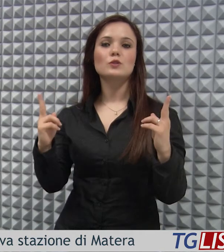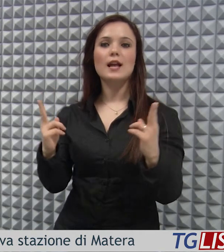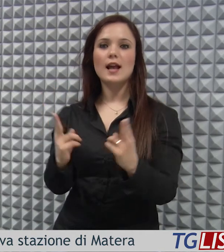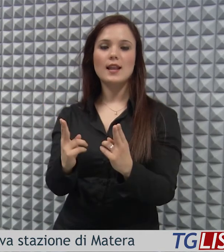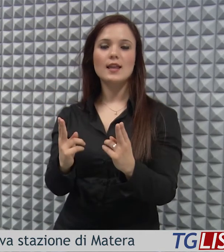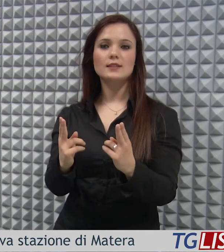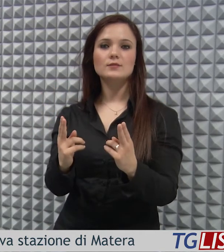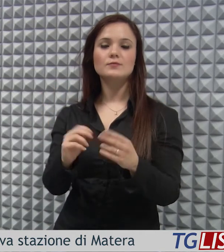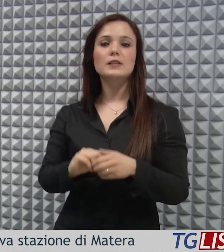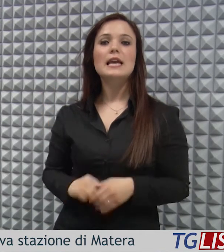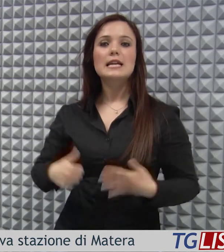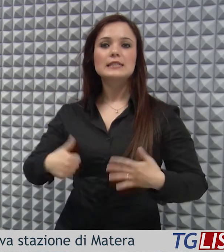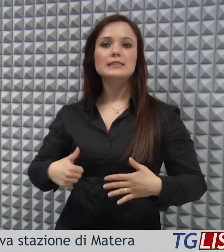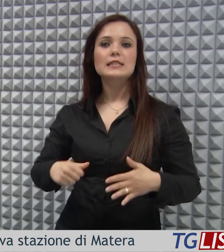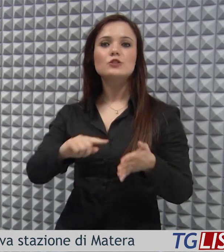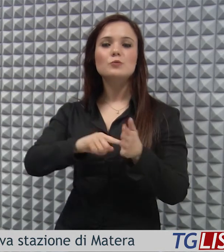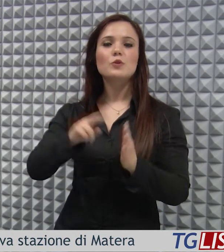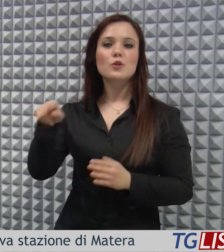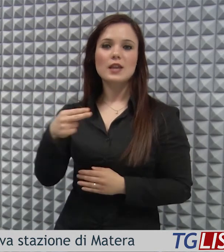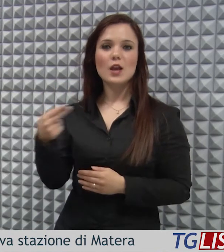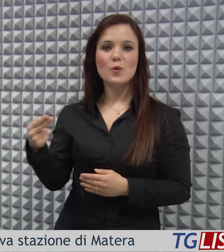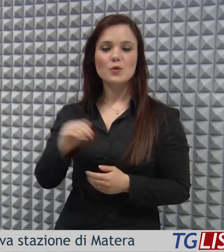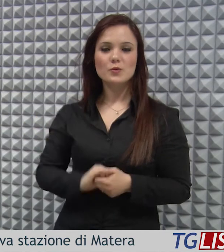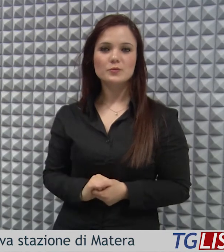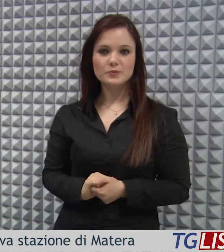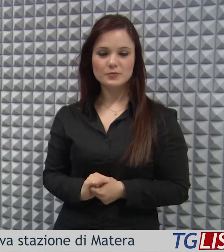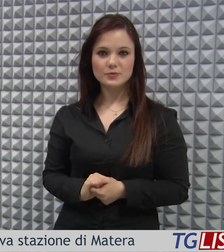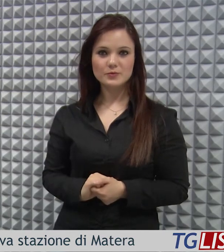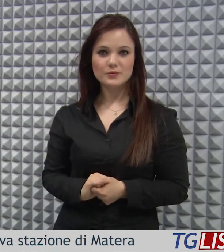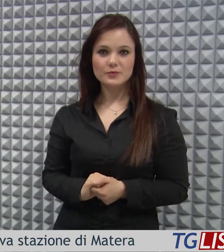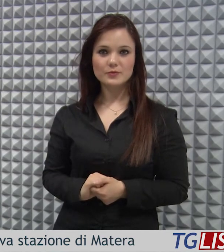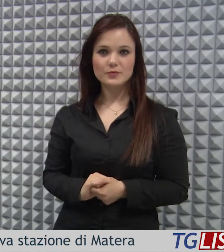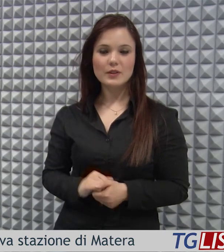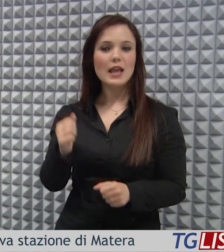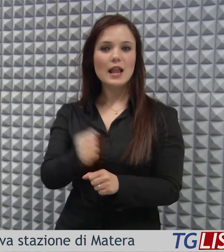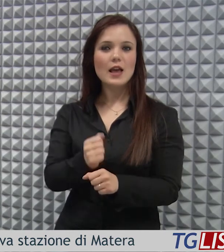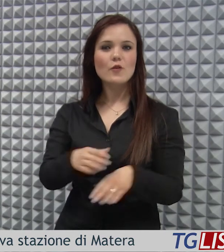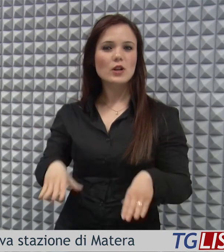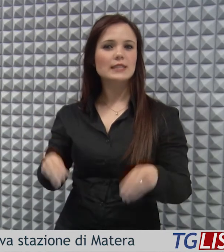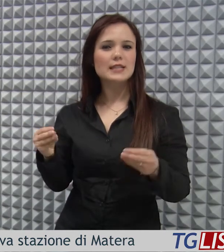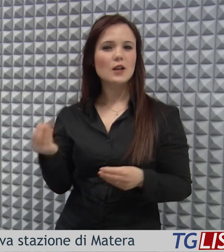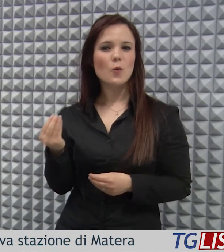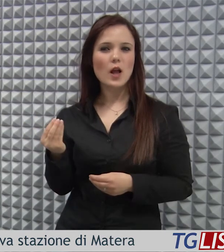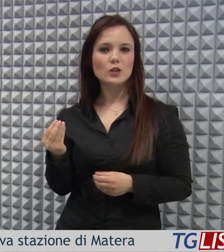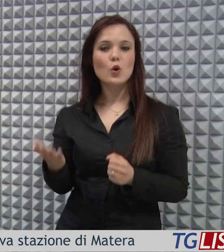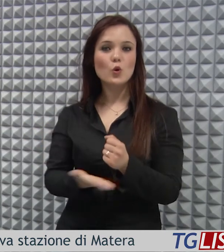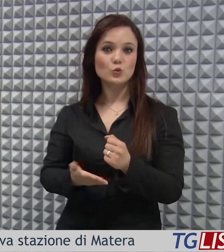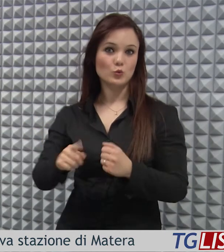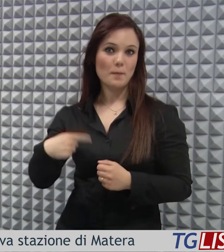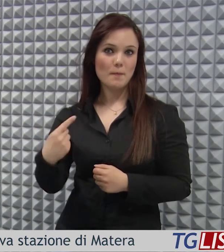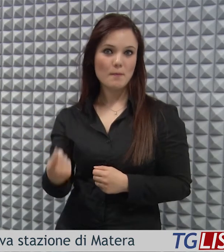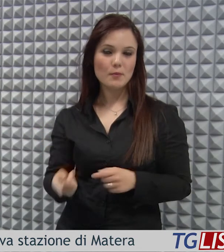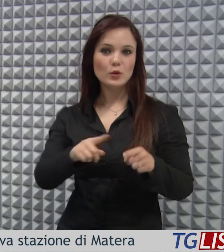importo complessivo pari a 16 milioni di euro. I lavori inizieranno a giugno